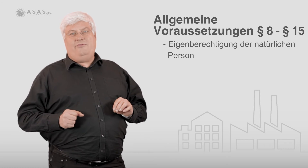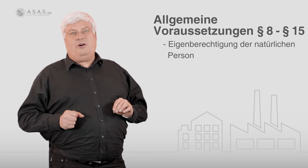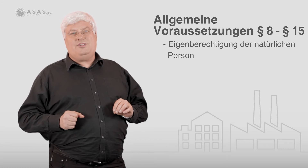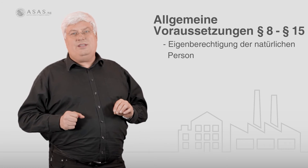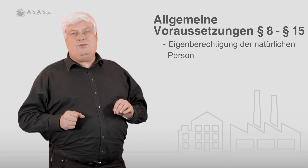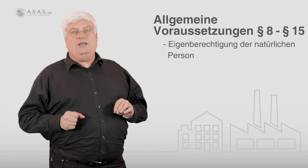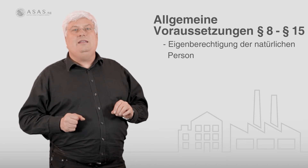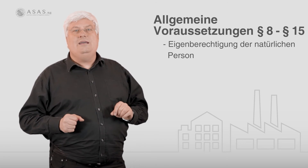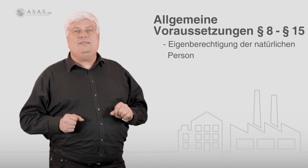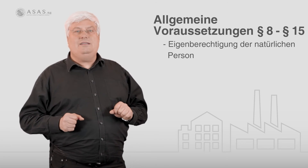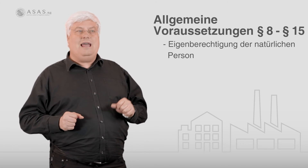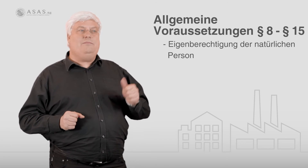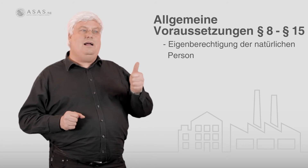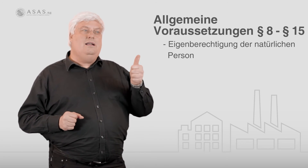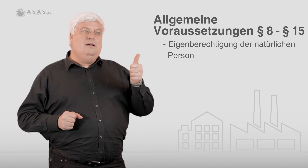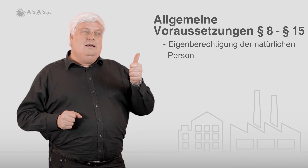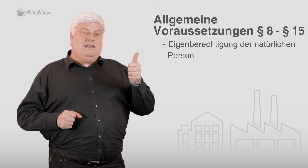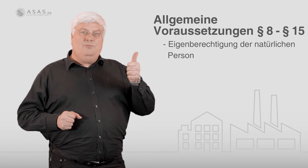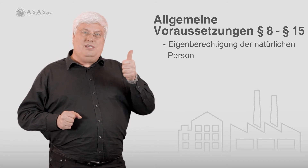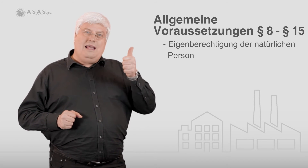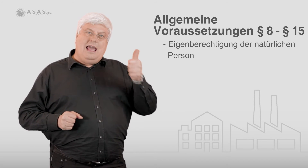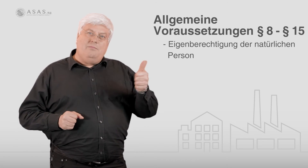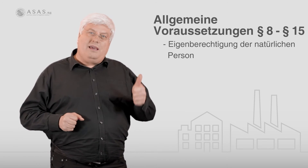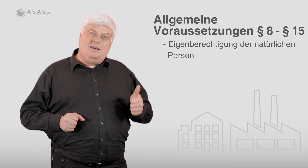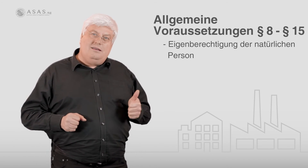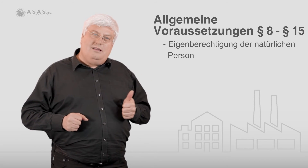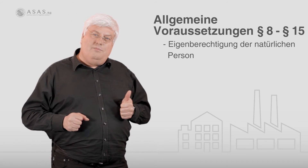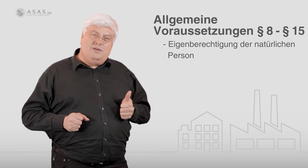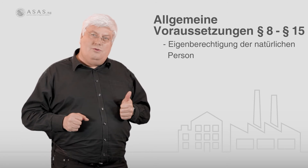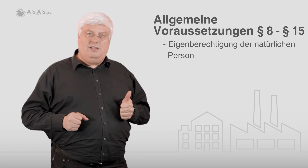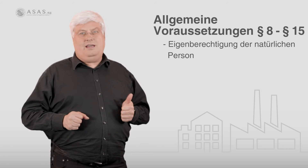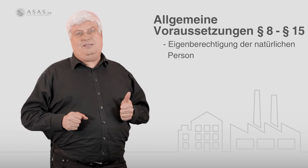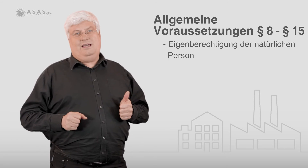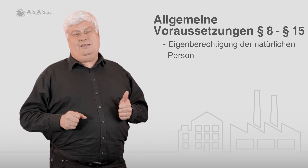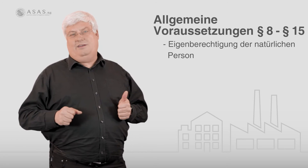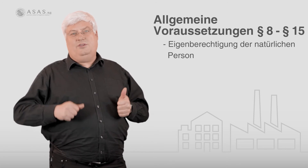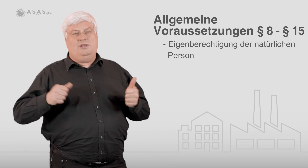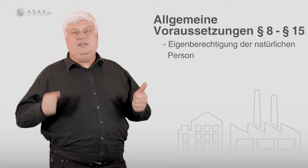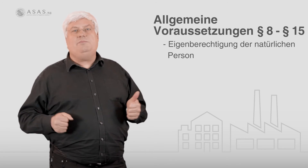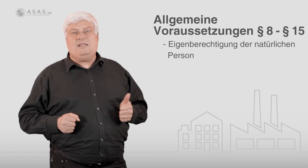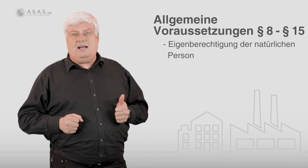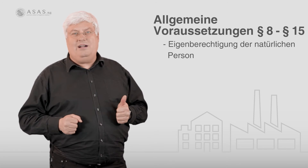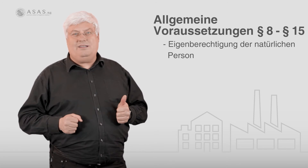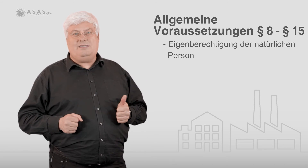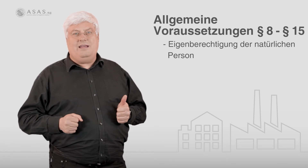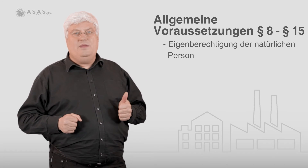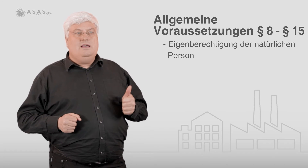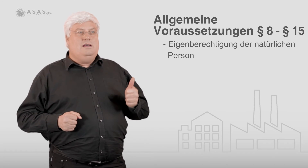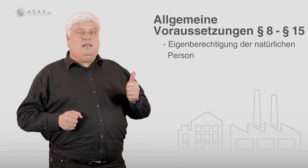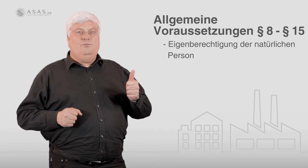Voraussetzungen sind einmal, ich muss eine eigenberechtigte Persönlichkeit sein, ich darf natürlich nicht besachwalt sein, ich muss